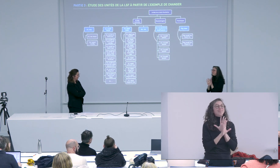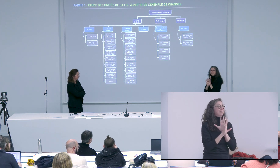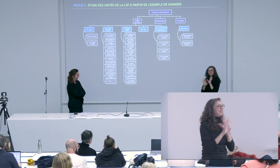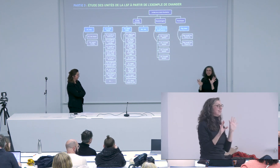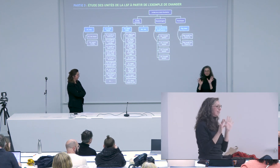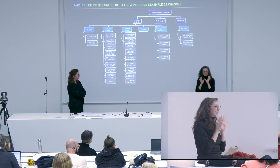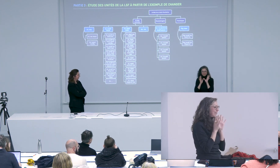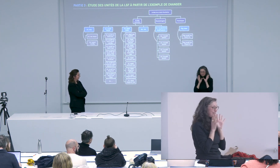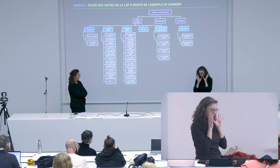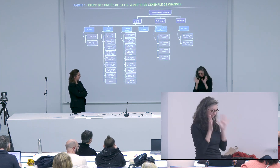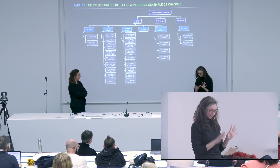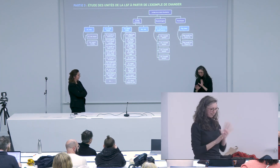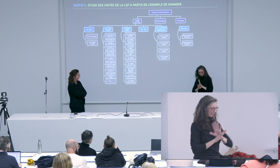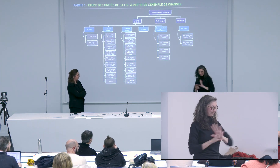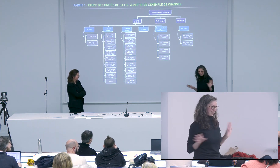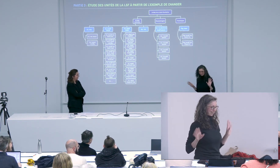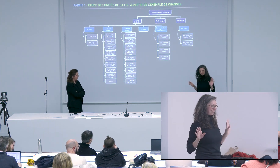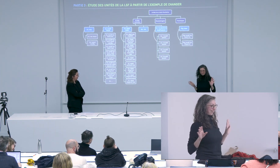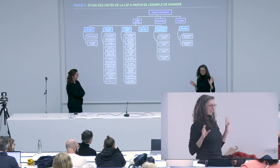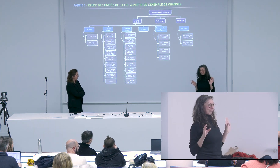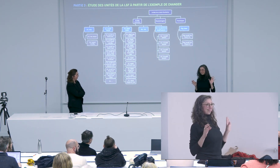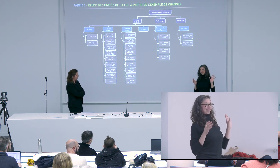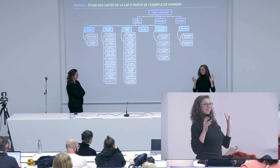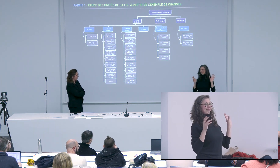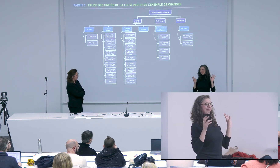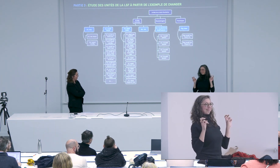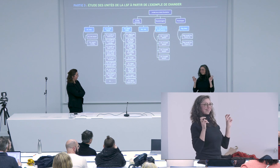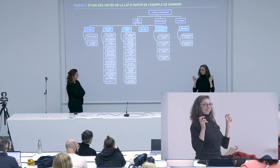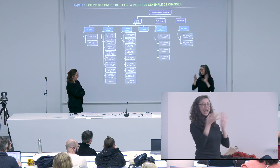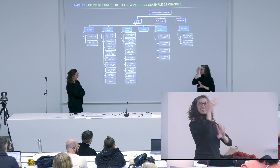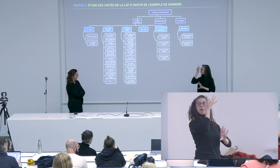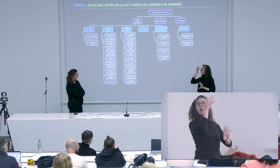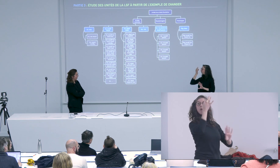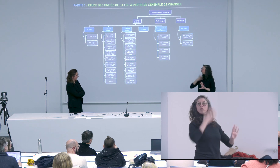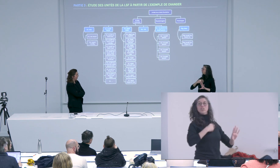j'ai la haine j'avais la haine contre le français ça c'était c'était sûr